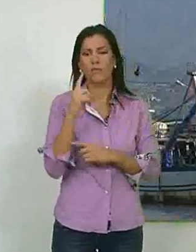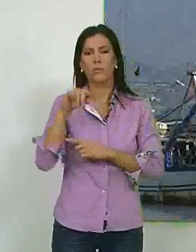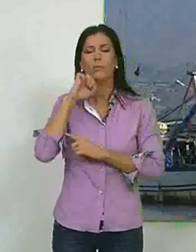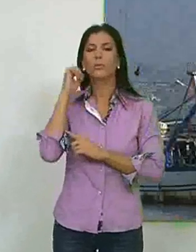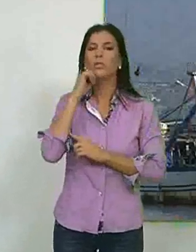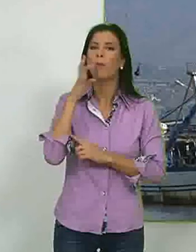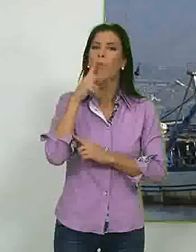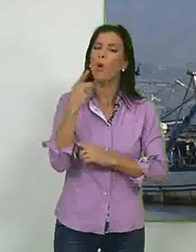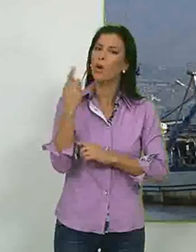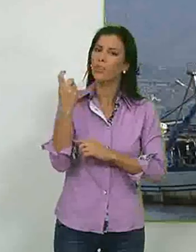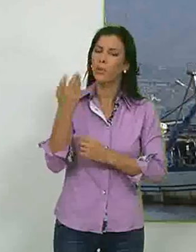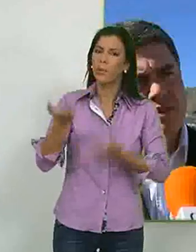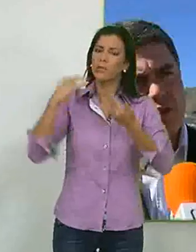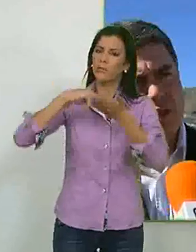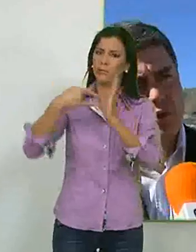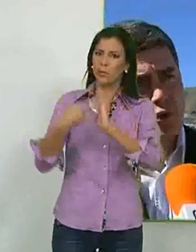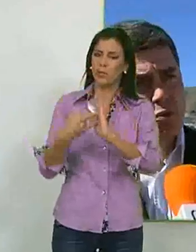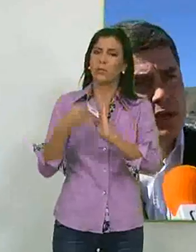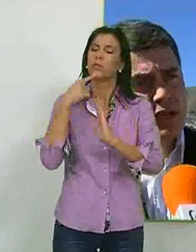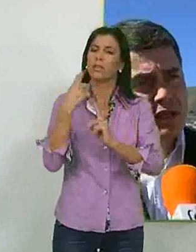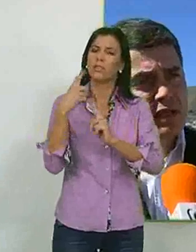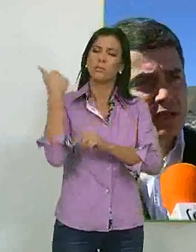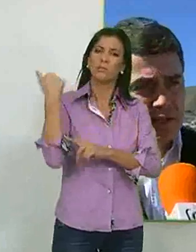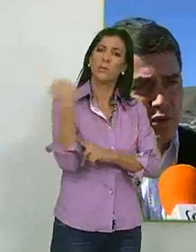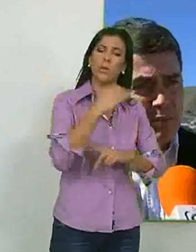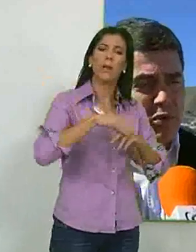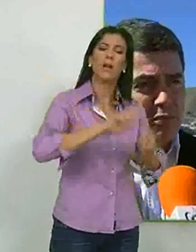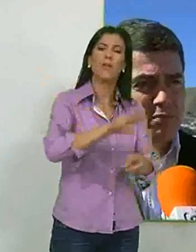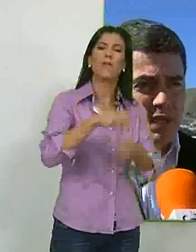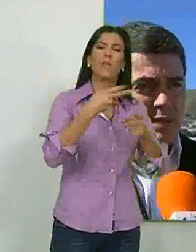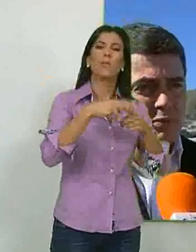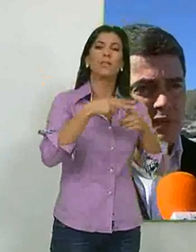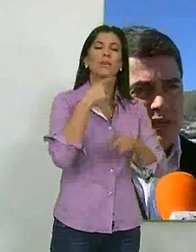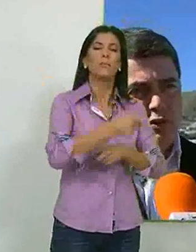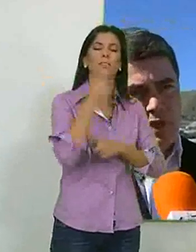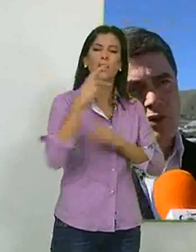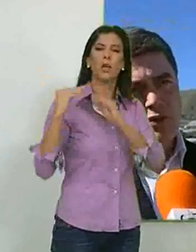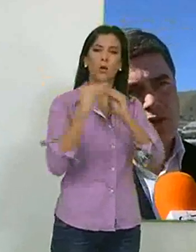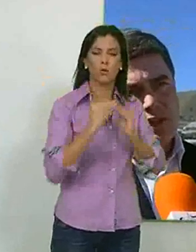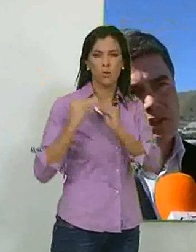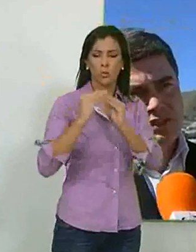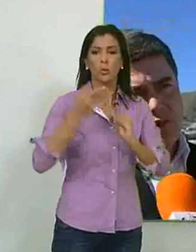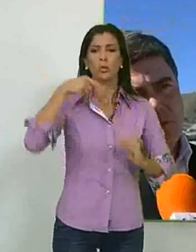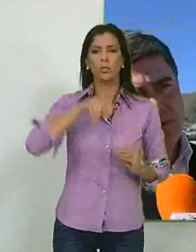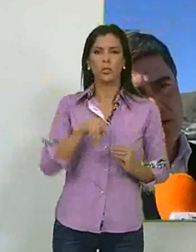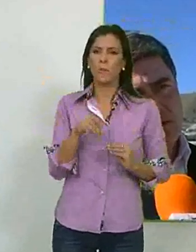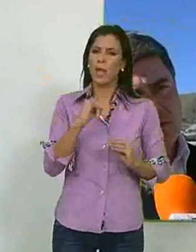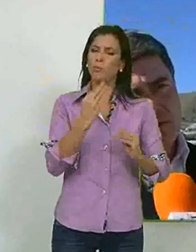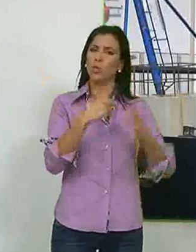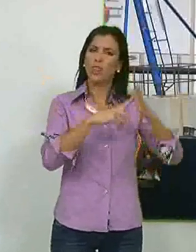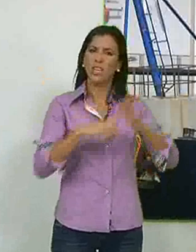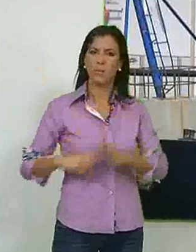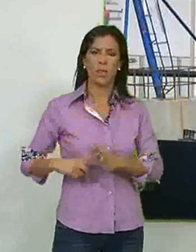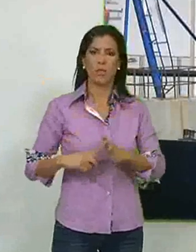y las reivindicaciones y alegaciones que éste aportó al borrador de la reforma de la política pesquera común en cuanto al trato